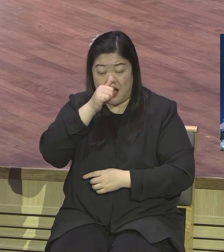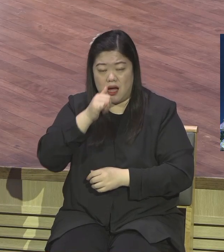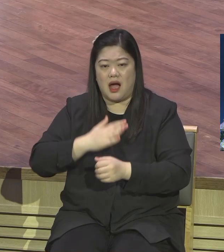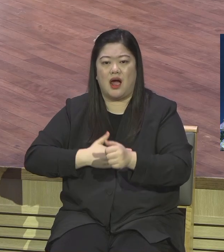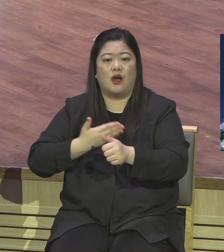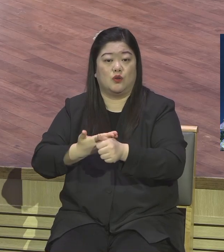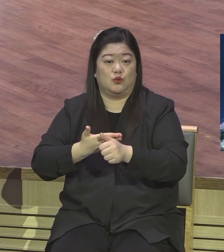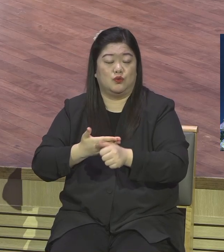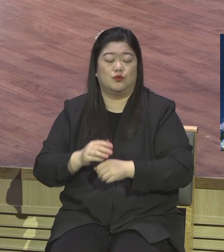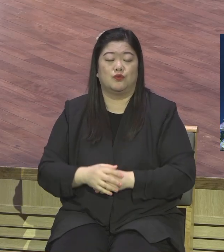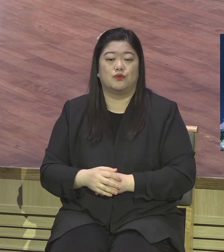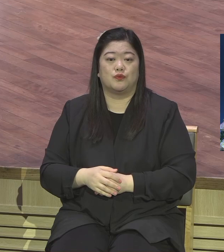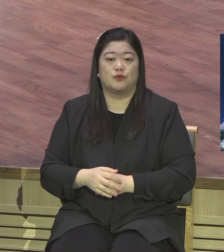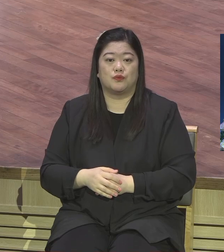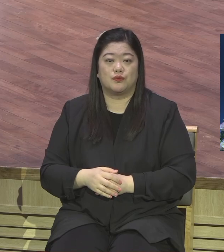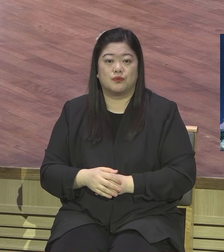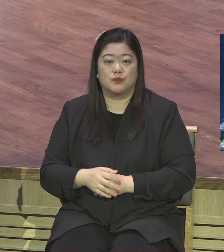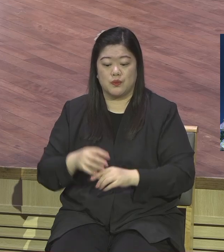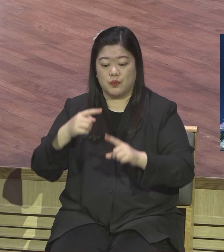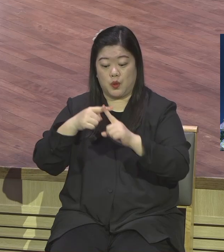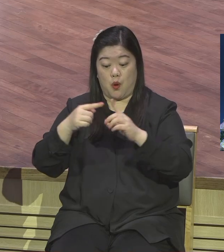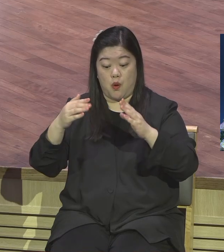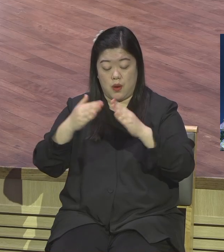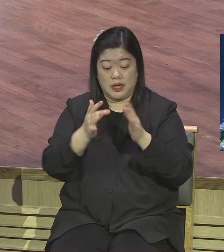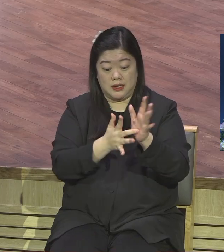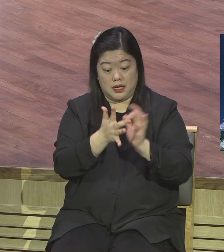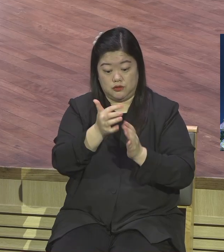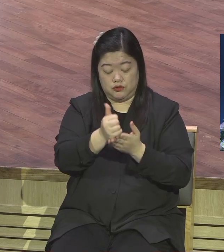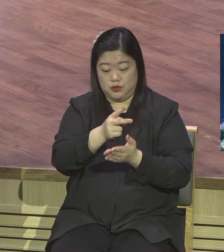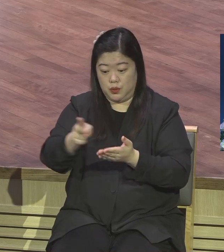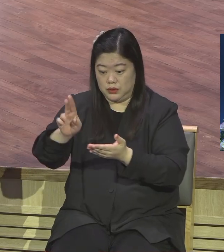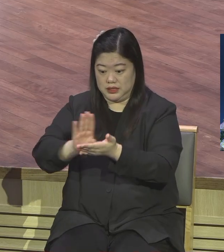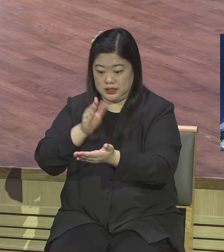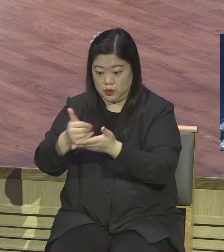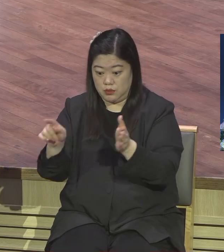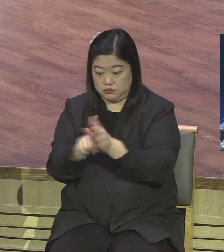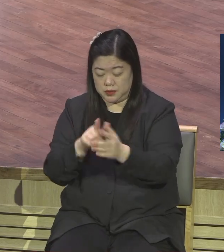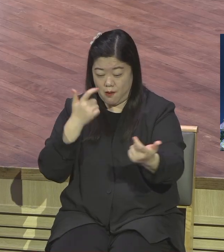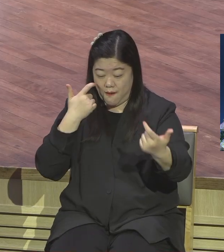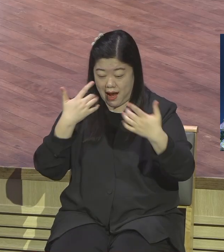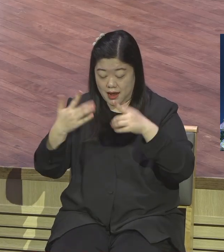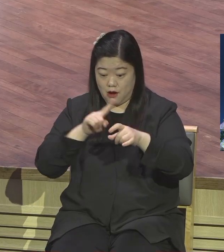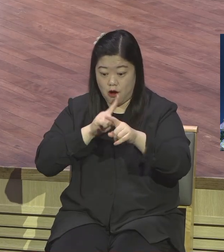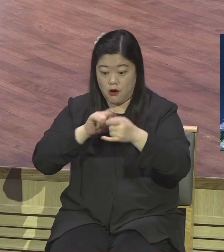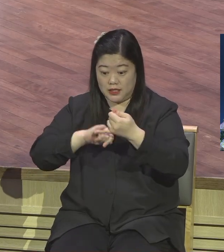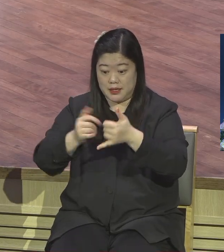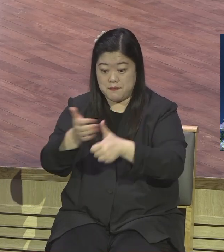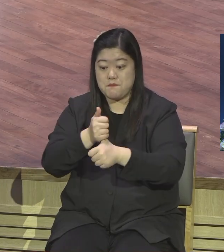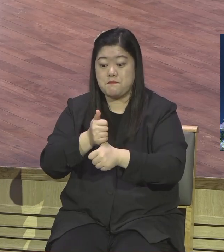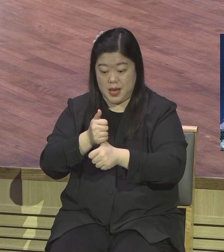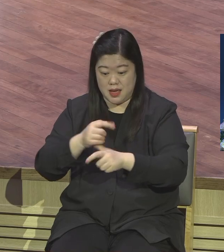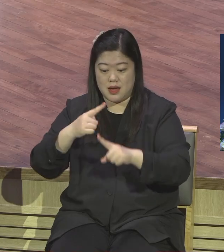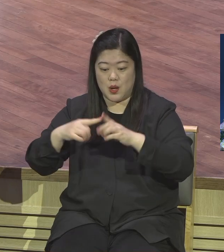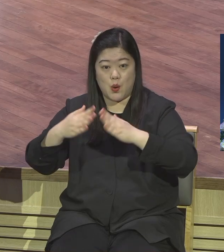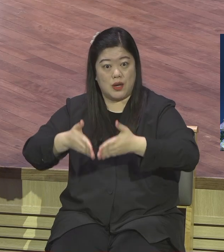그리스도라는 든든한 반석 위에 세워진 교회는 엄부의 권세가 결코 이기지 못한다